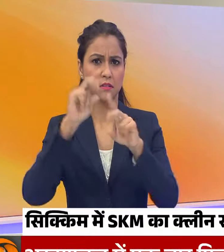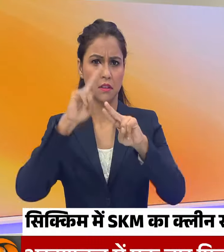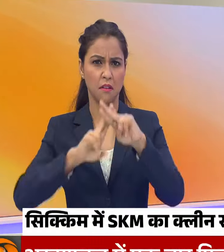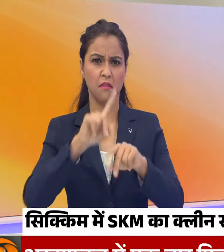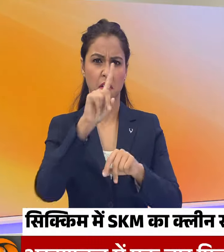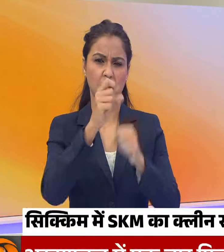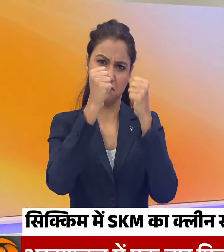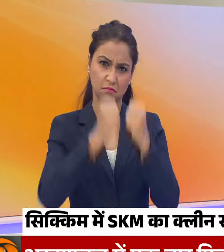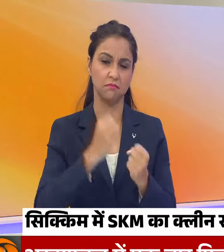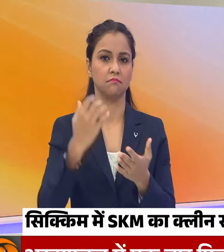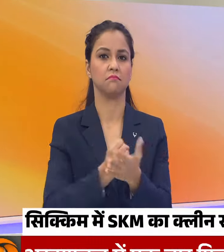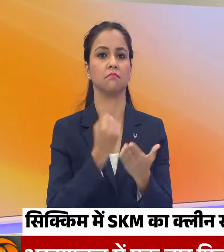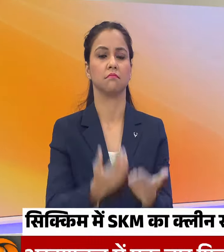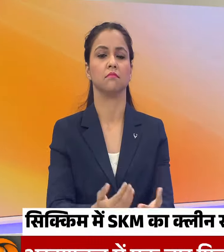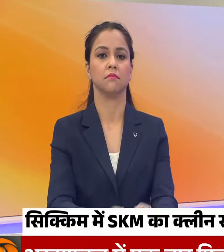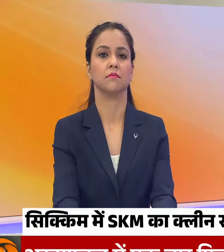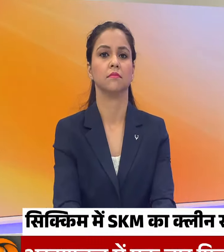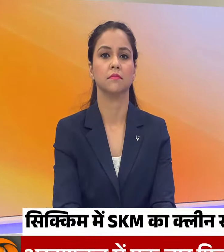सीट